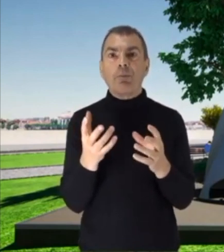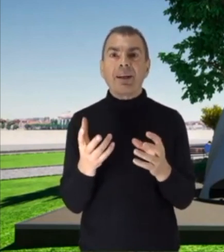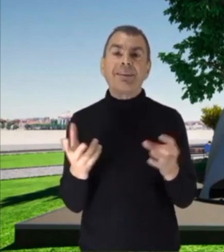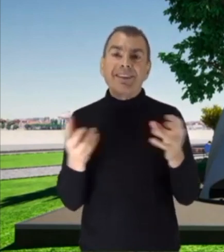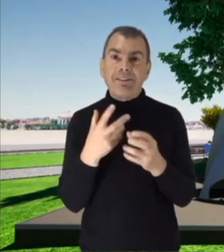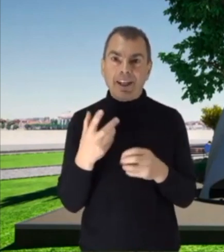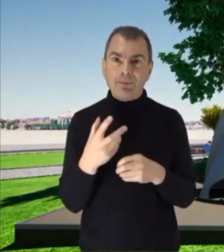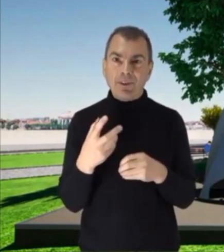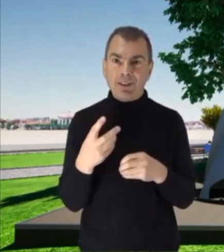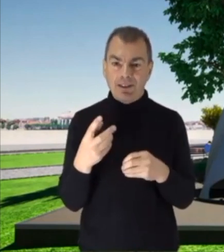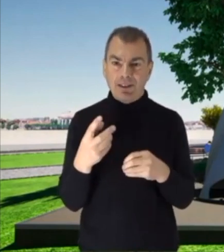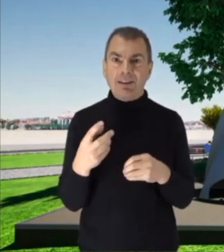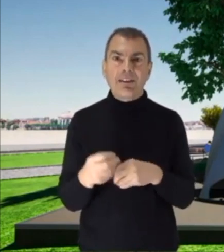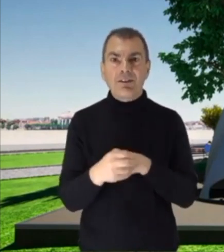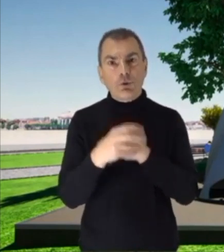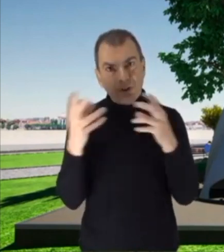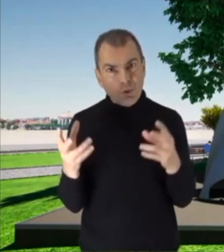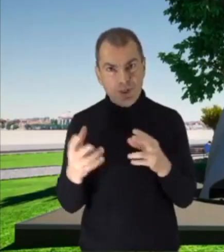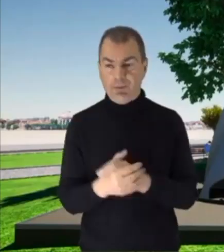un'opera da vivere in tutti i suoi aspetti.